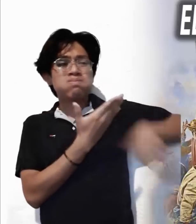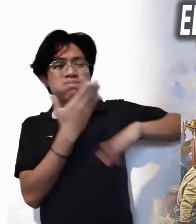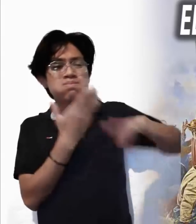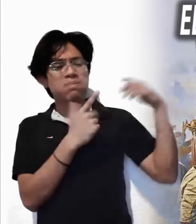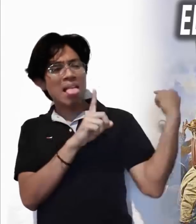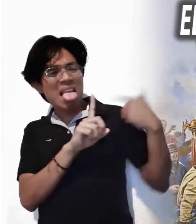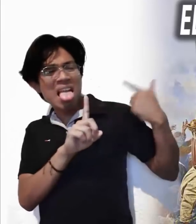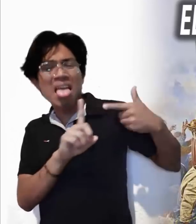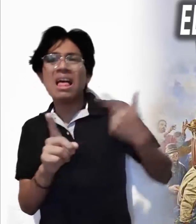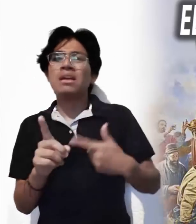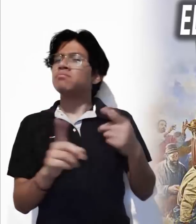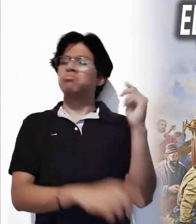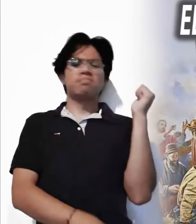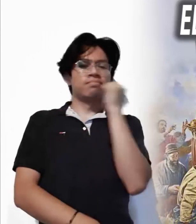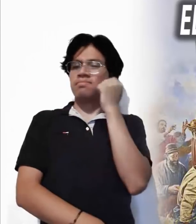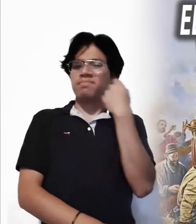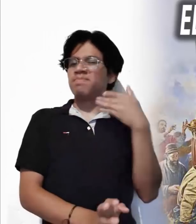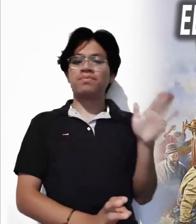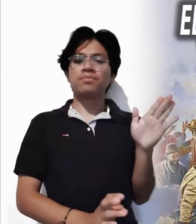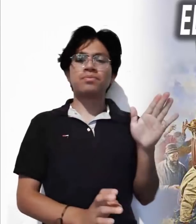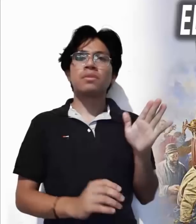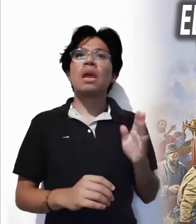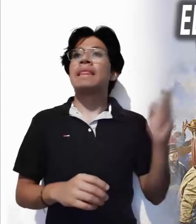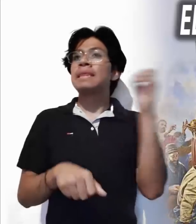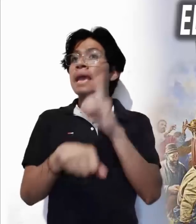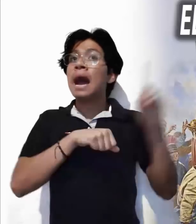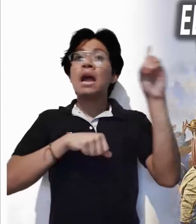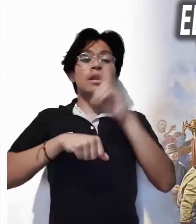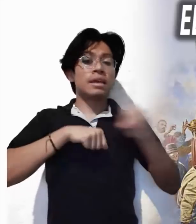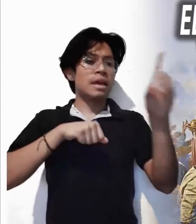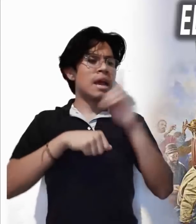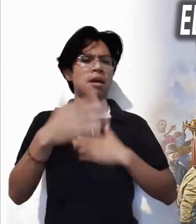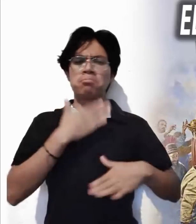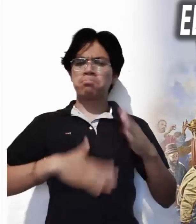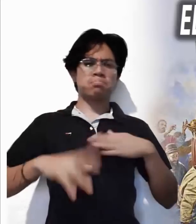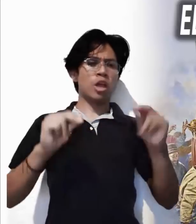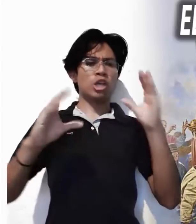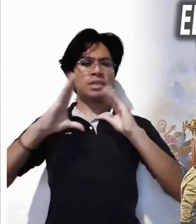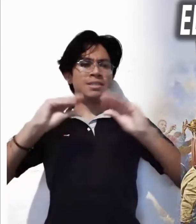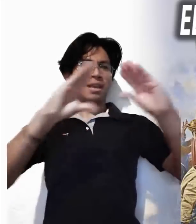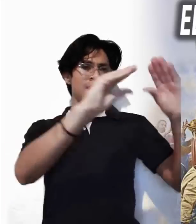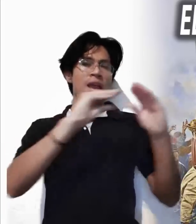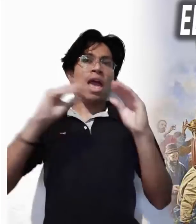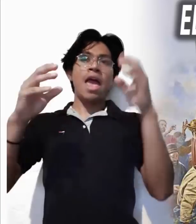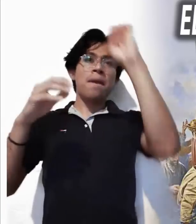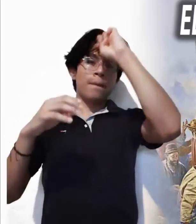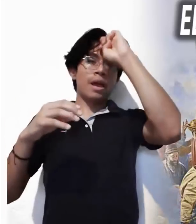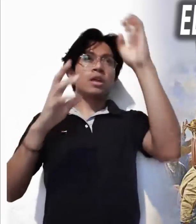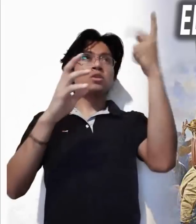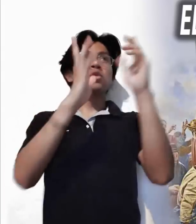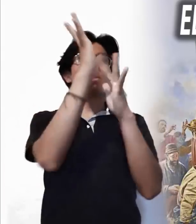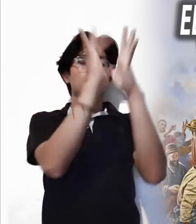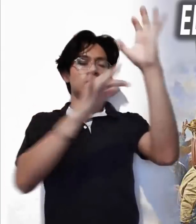burlas y amenazas no les importaban. Todos los días enseñaban sin cesar y anunciaban el